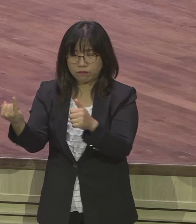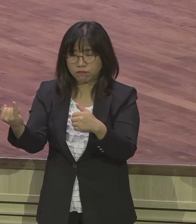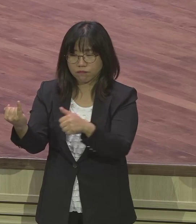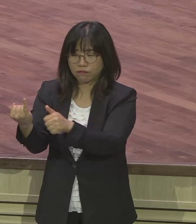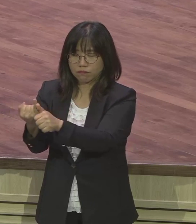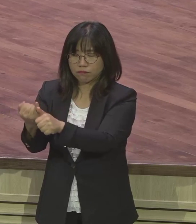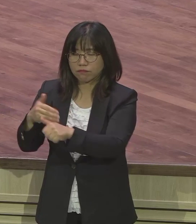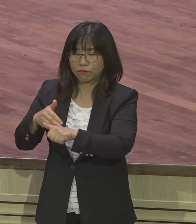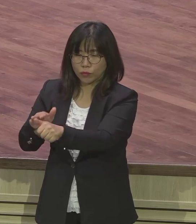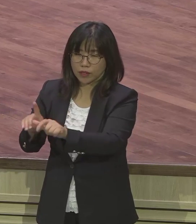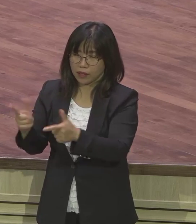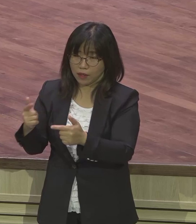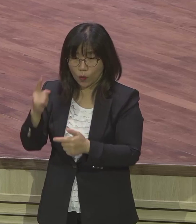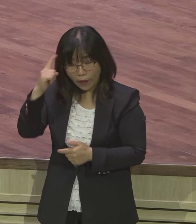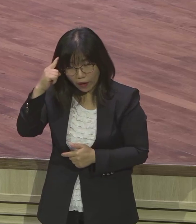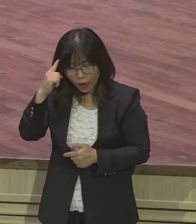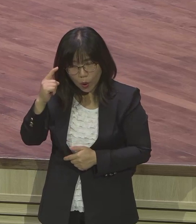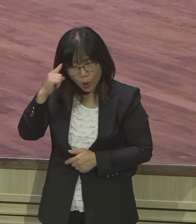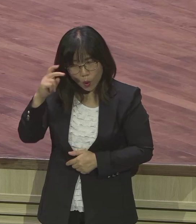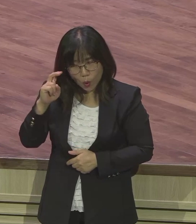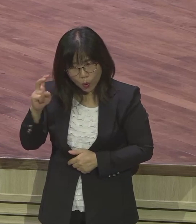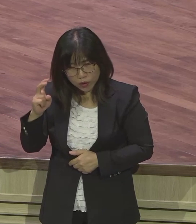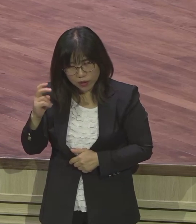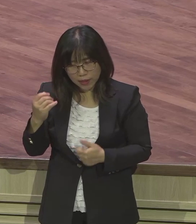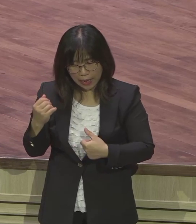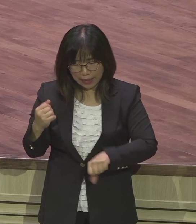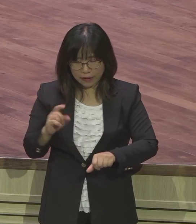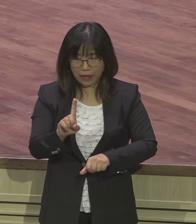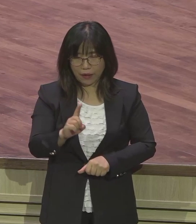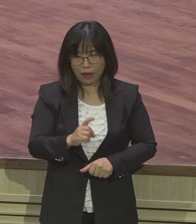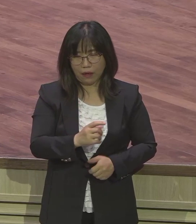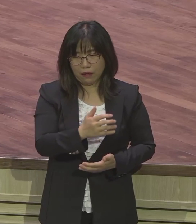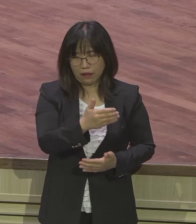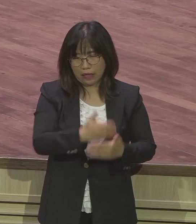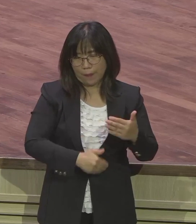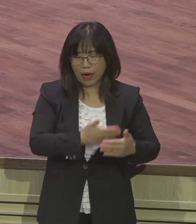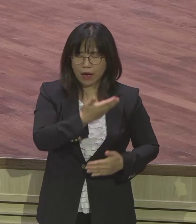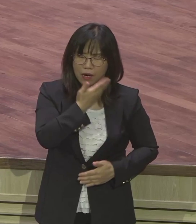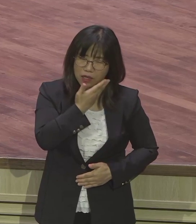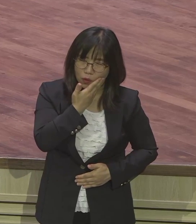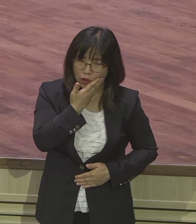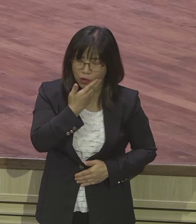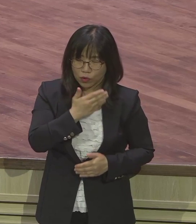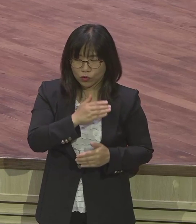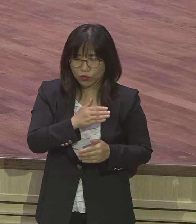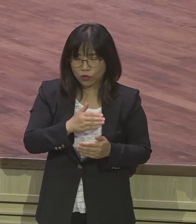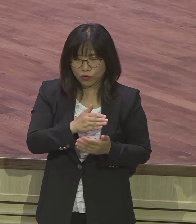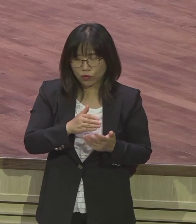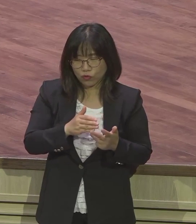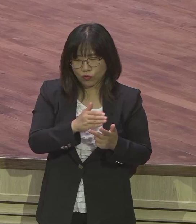왜 혹시 하나 남은 이 아들까지 죽게 될까 싶었어요 죽을까 해서